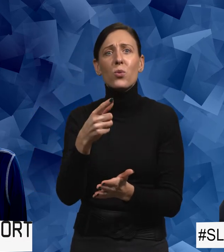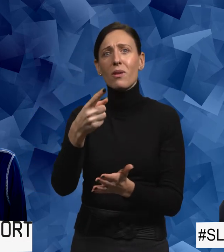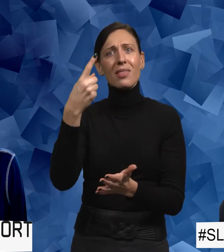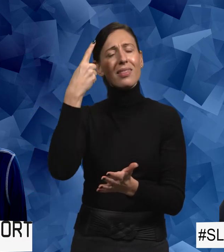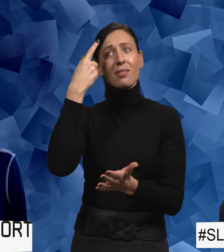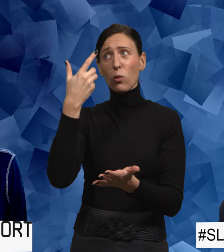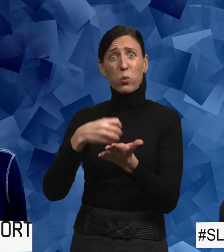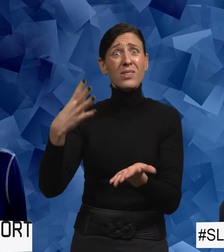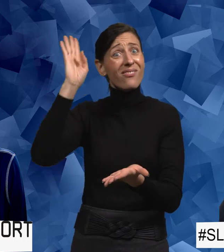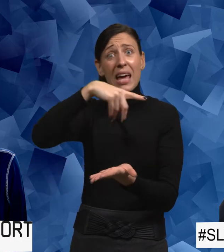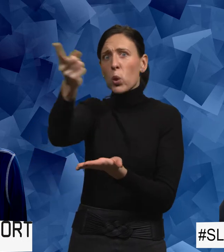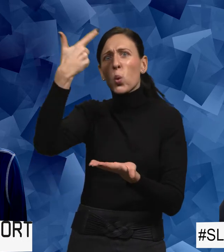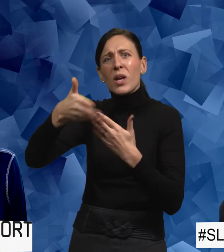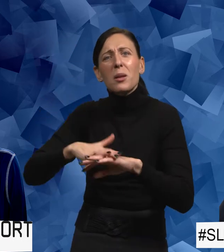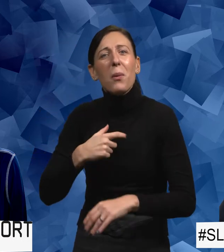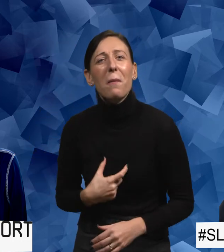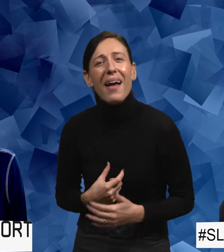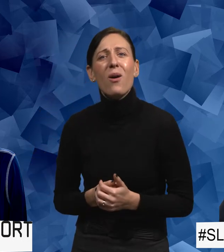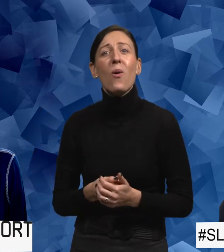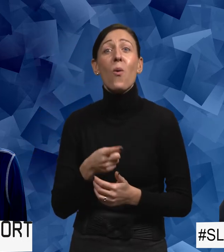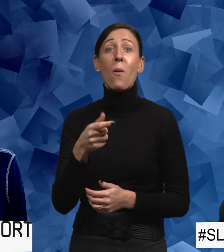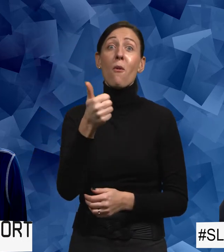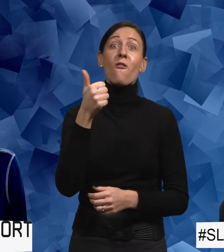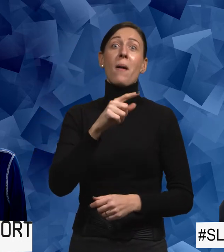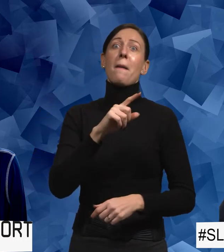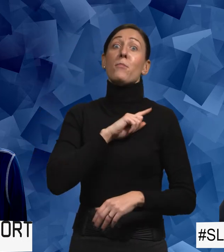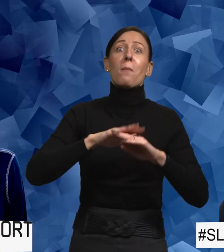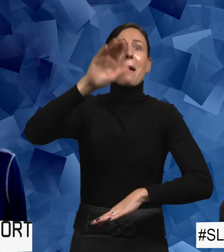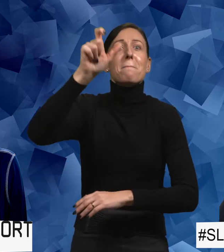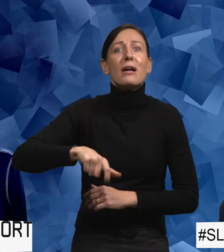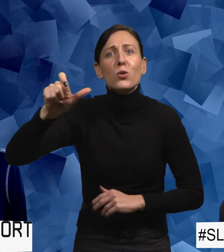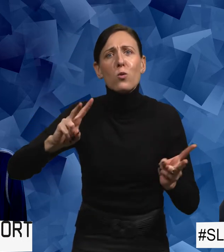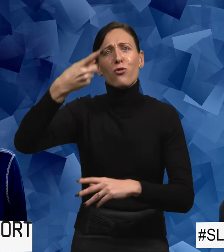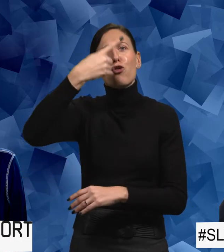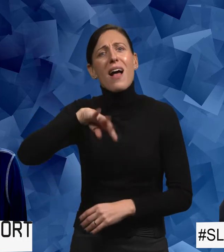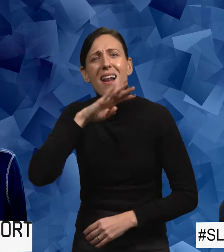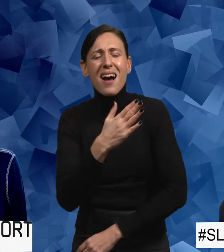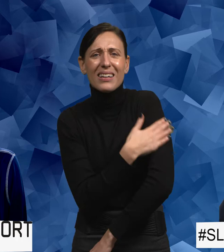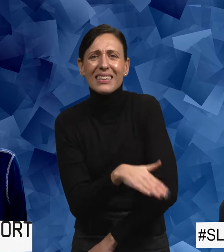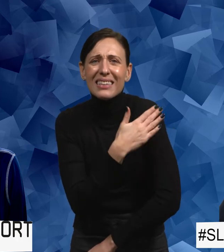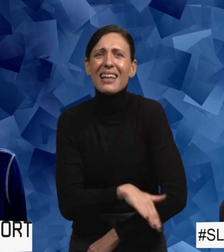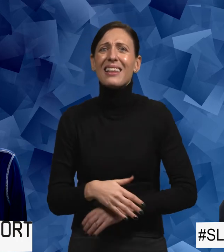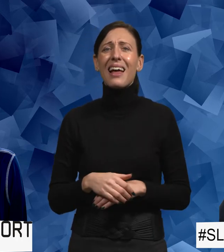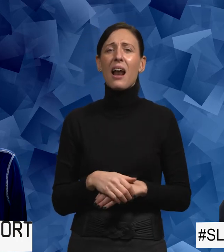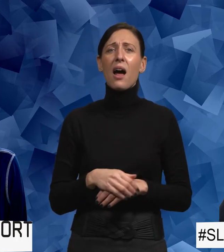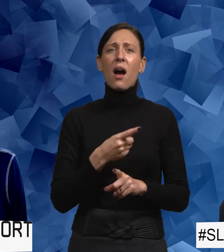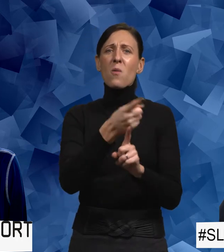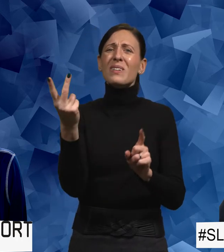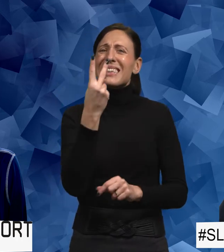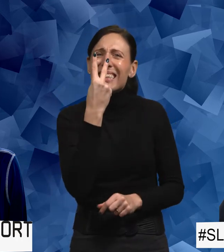inte att du ska bli trodd. Och vi skulle behöva mycket mera personal. Men också föräldrar och assistenter. Som ser att det har